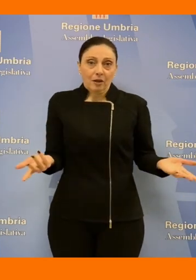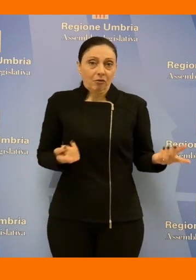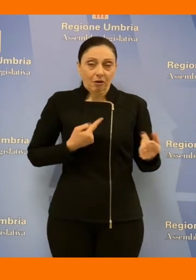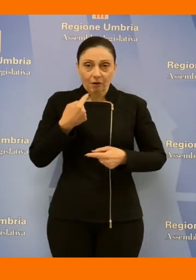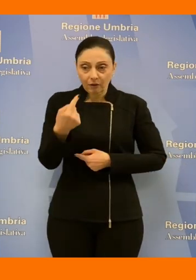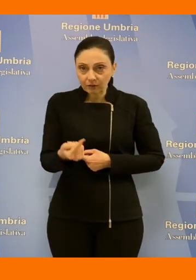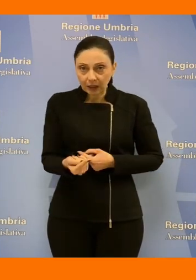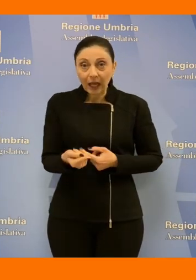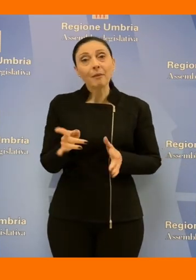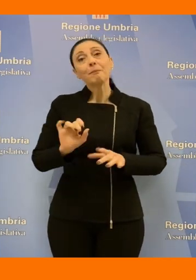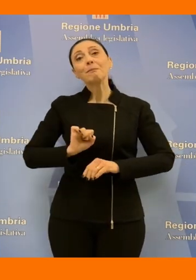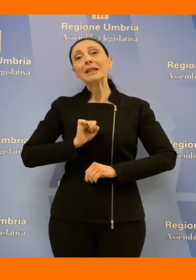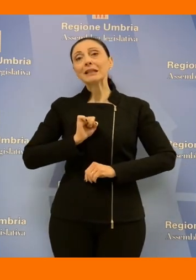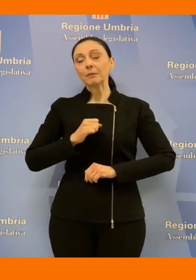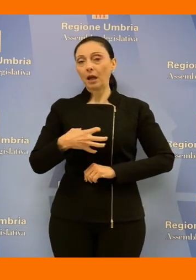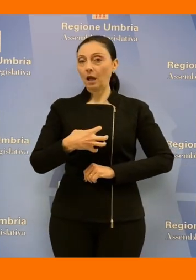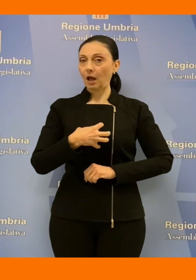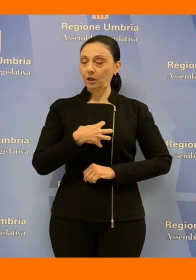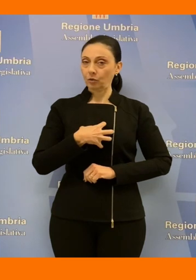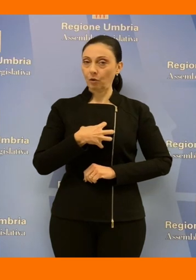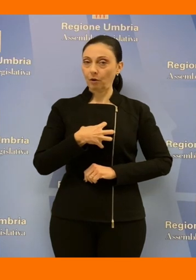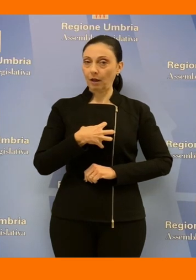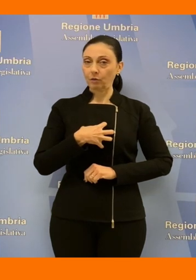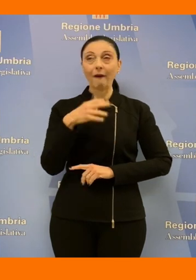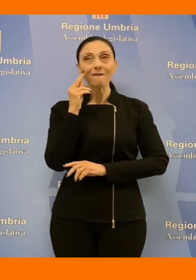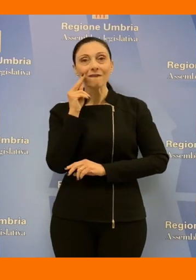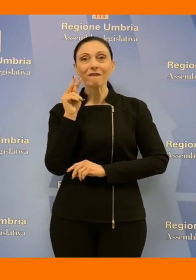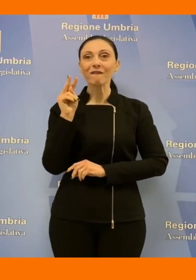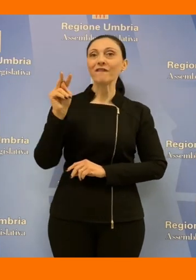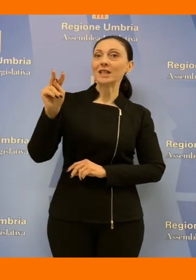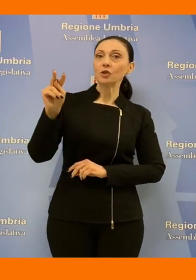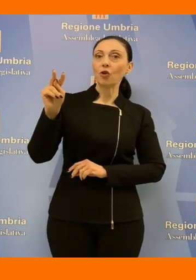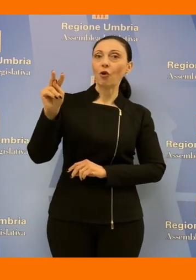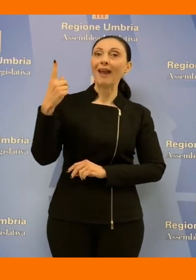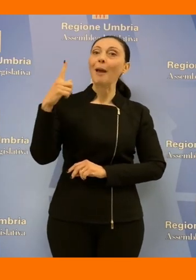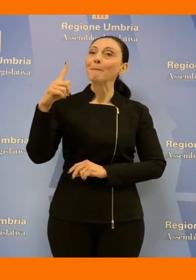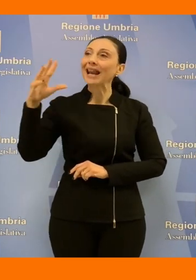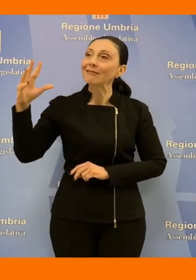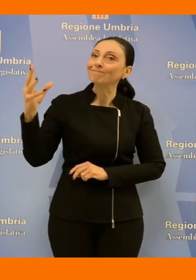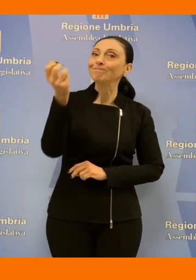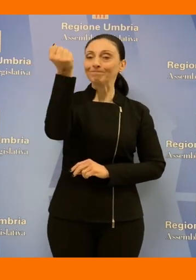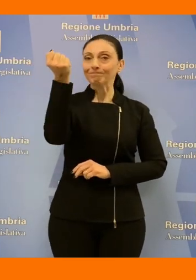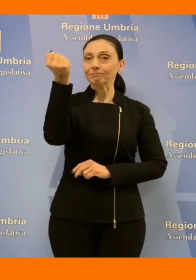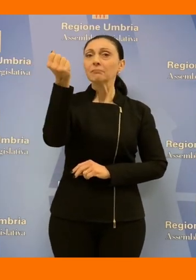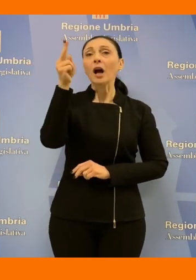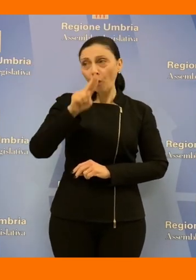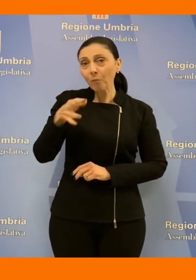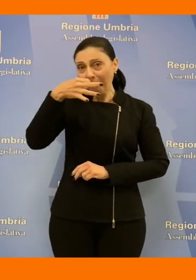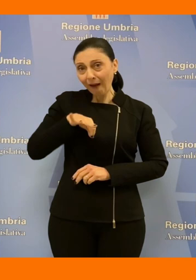dispiace sono addolorato che non ci è stata una visione all'altezza delle ambizioni che una regione come la nostra dovrebbe avere